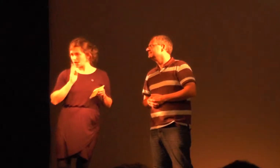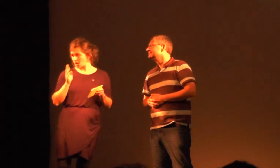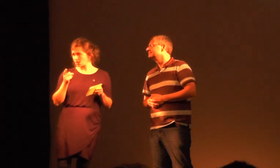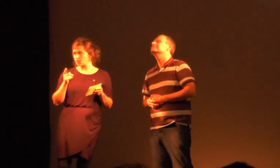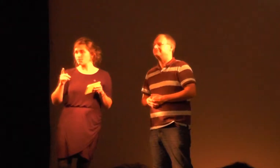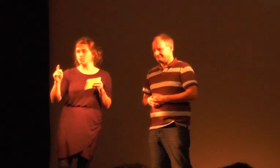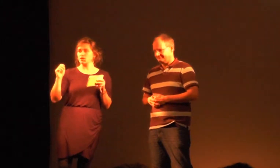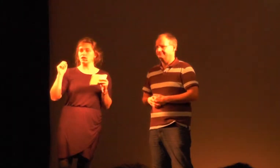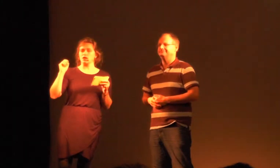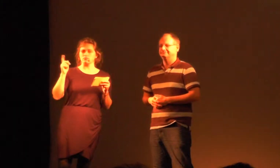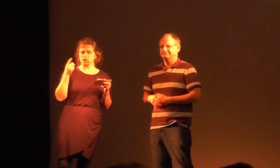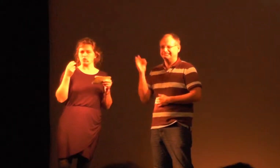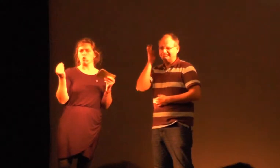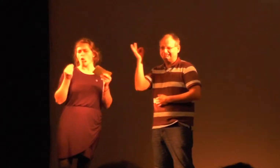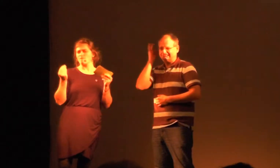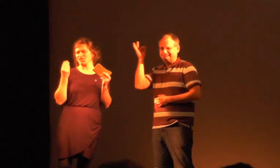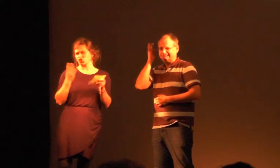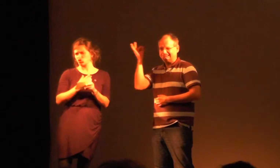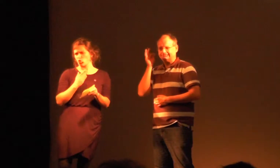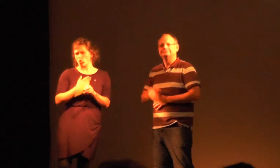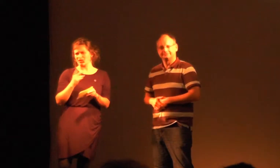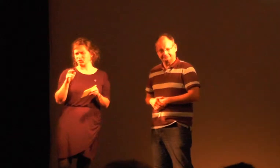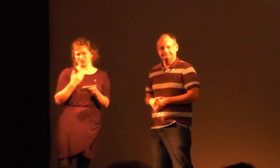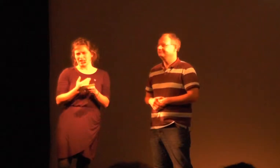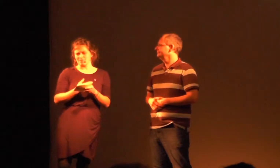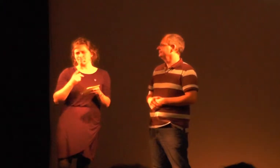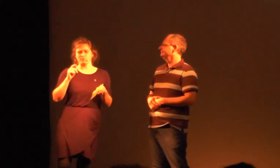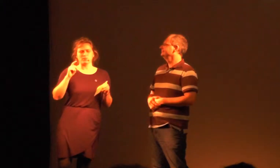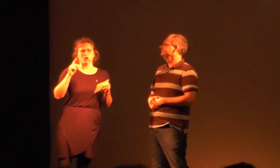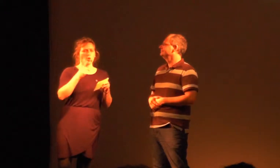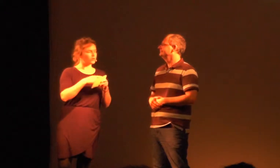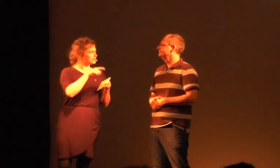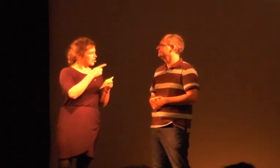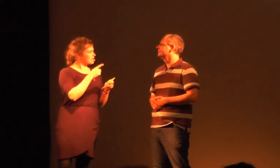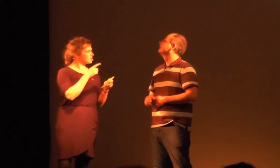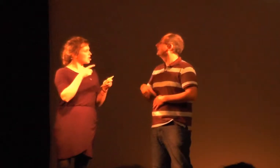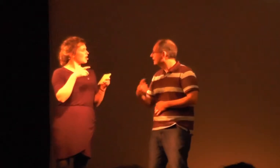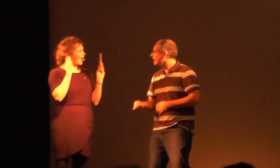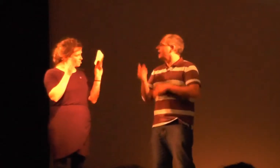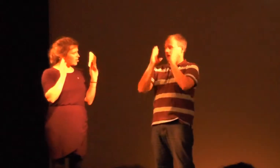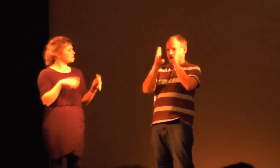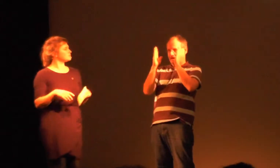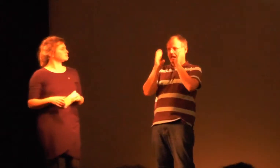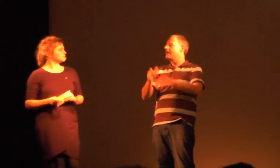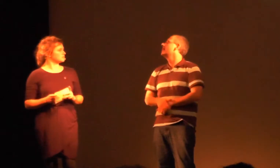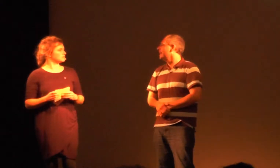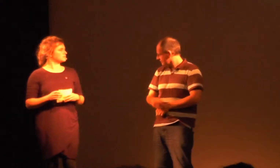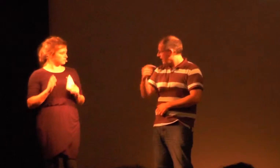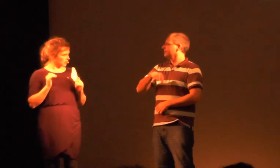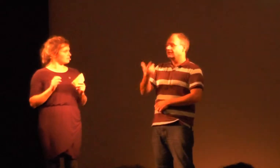ist hörend und der wird auch lautsprachlich slammen. Und der ist aber schon ein Profi und hat schon ziemlich häufig geslammt. Und dann kommt der